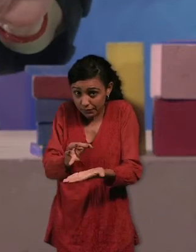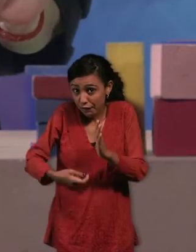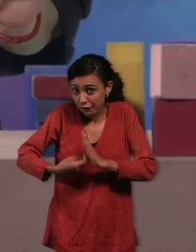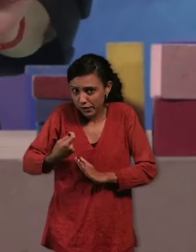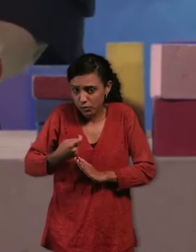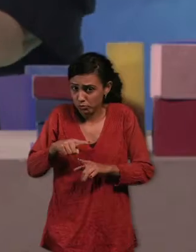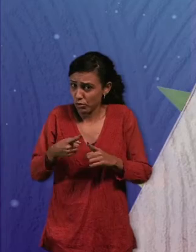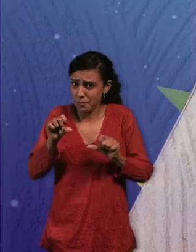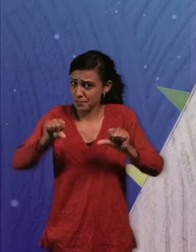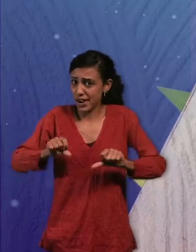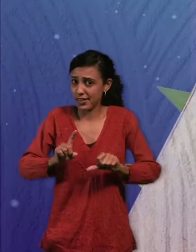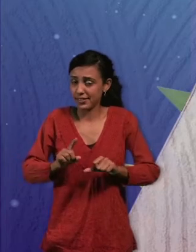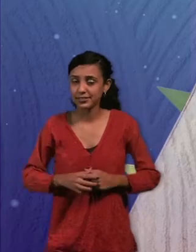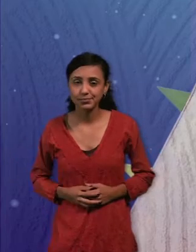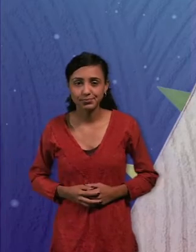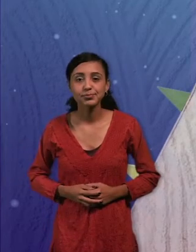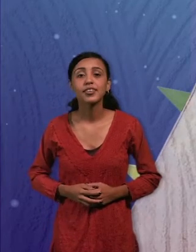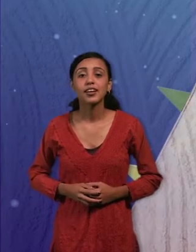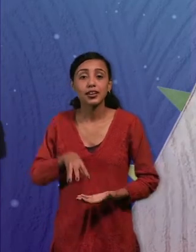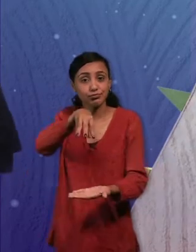nos va a salir bien. La ponemos ahí y tiramos la primera foto.